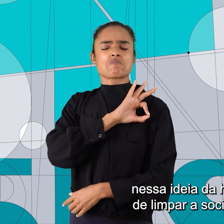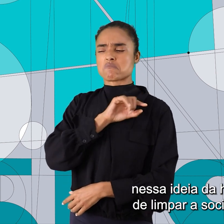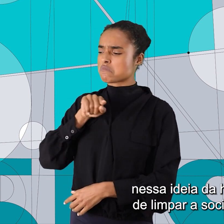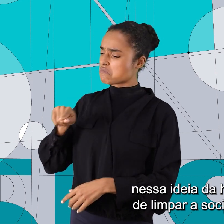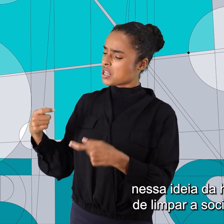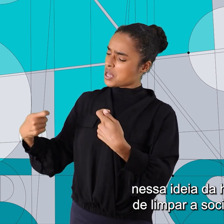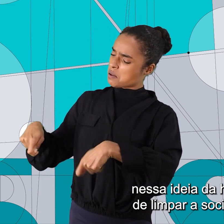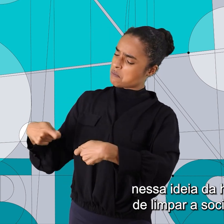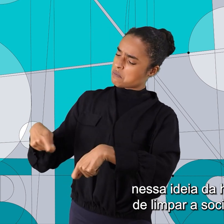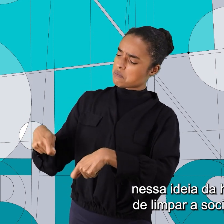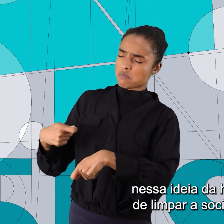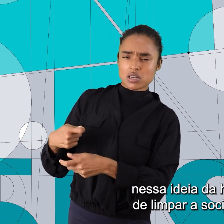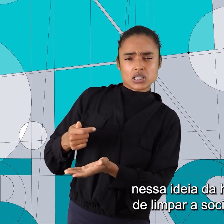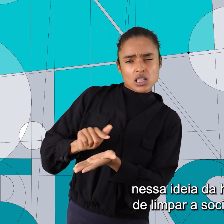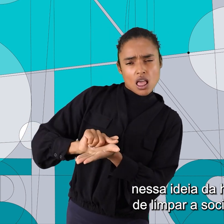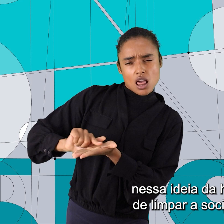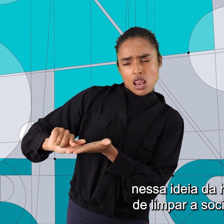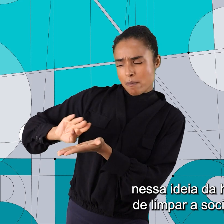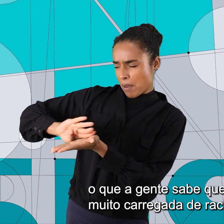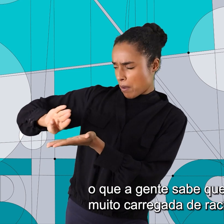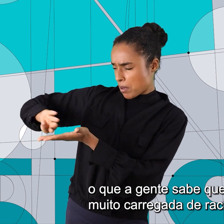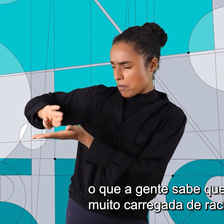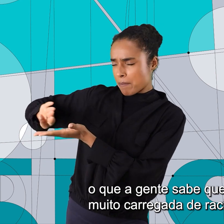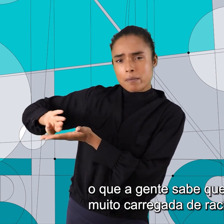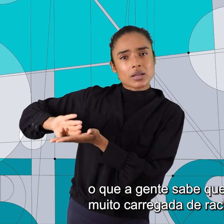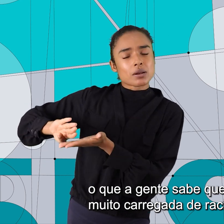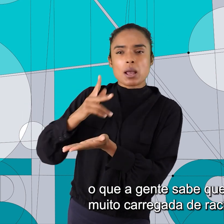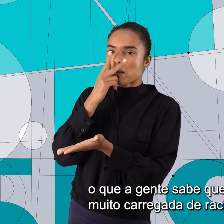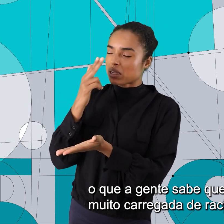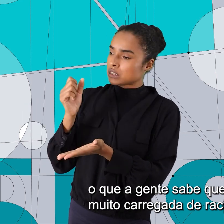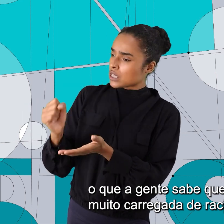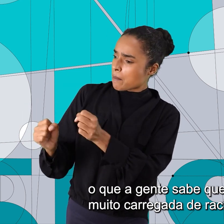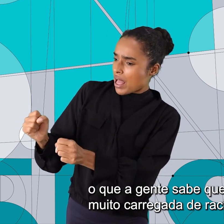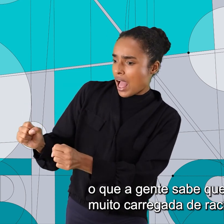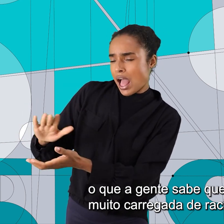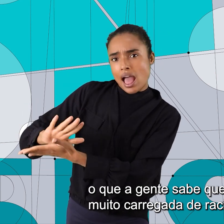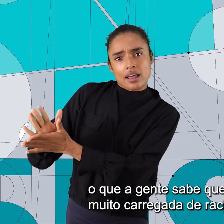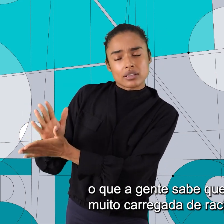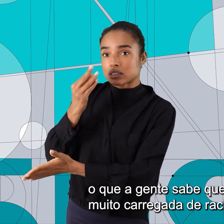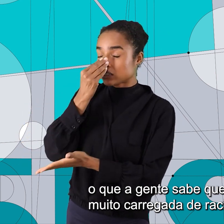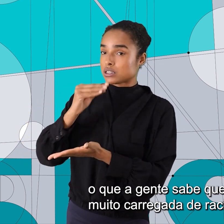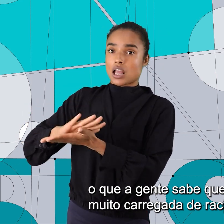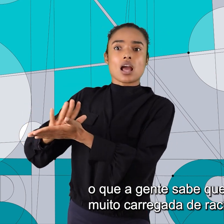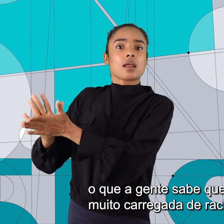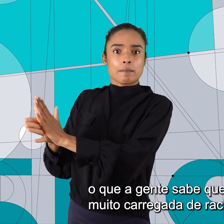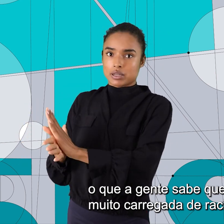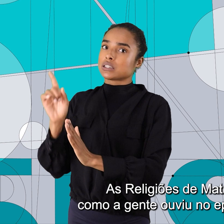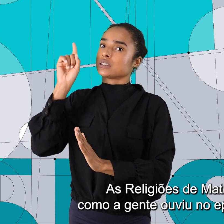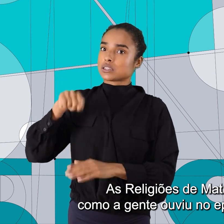higiene, de limpar a sociedade. O que a gente sabe que era uma ideia muito carregada de racismo também.